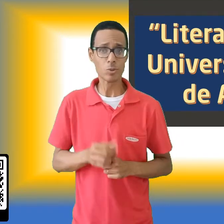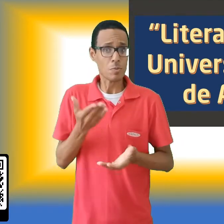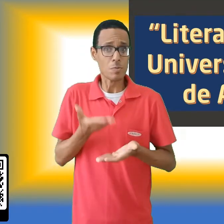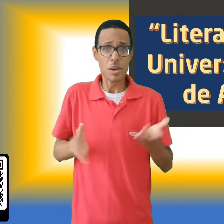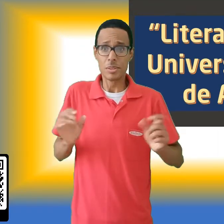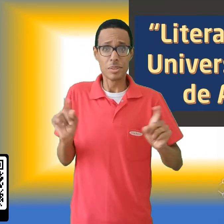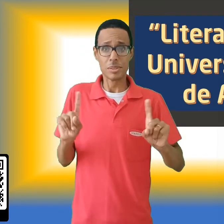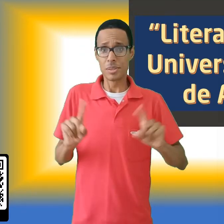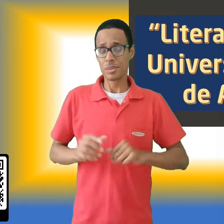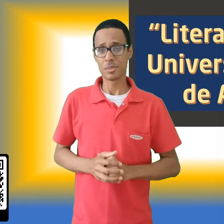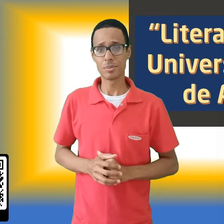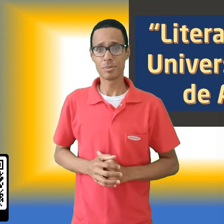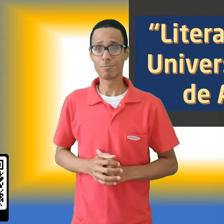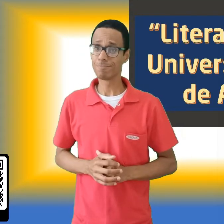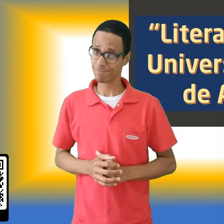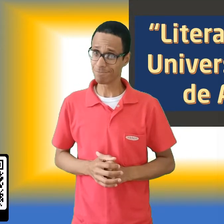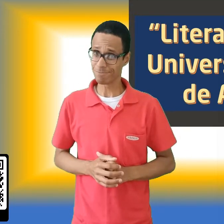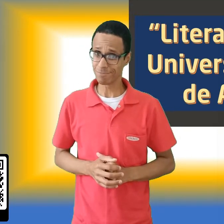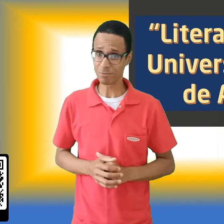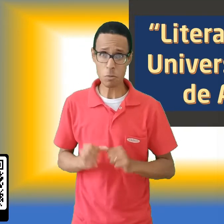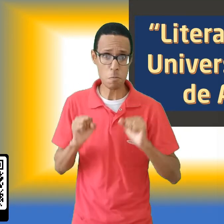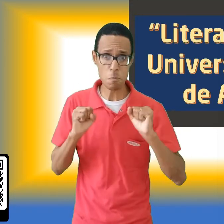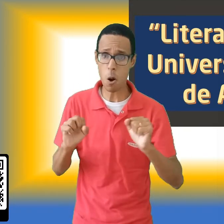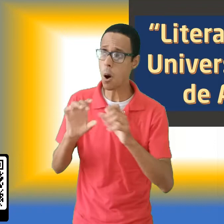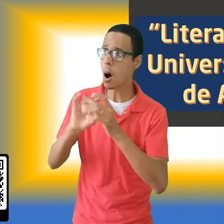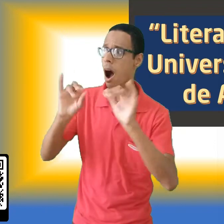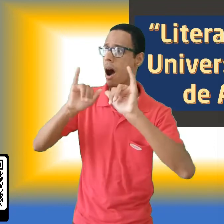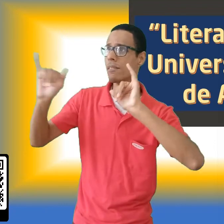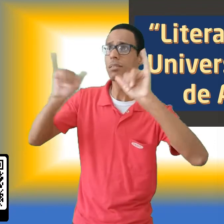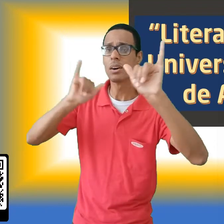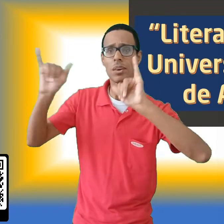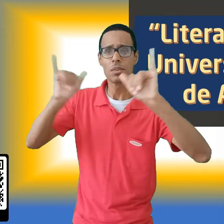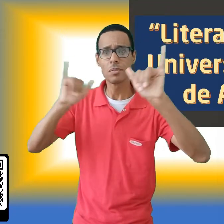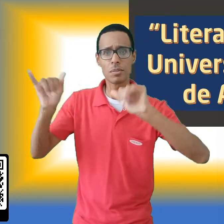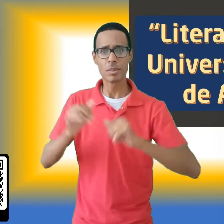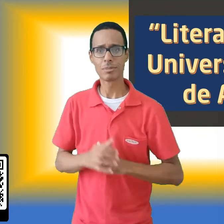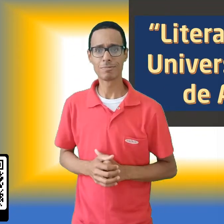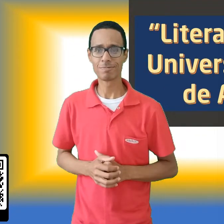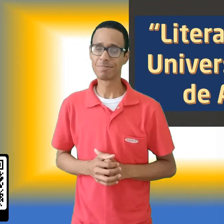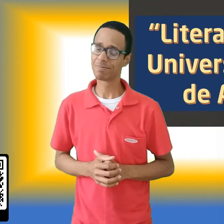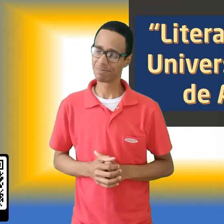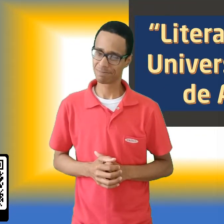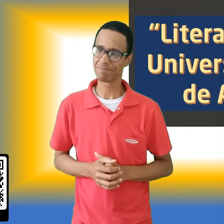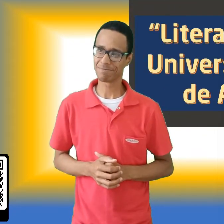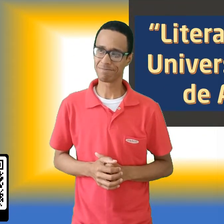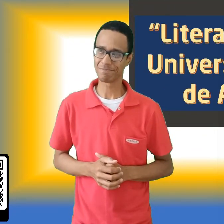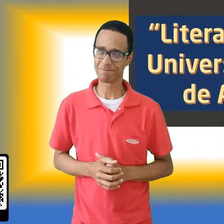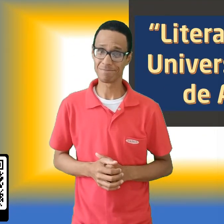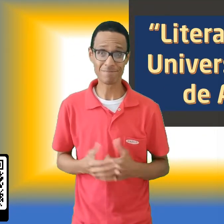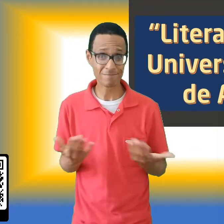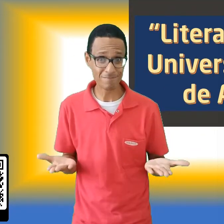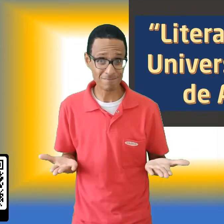de todas as atualizações do canal. E compartilhe com seus contatos para apreciar o canal também.